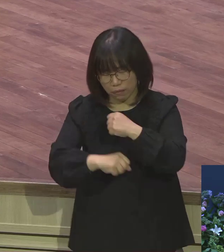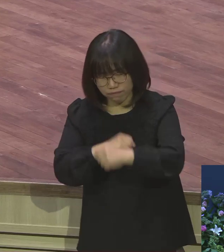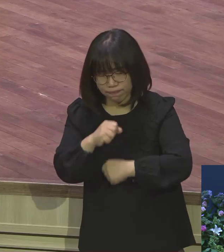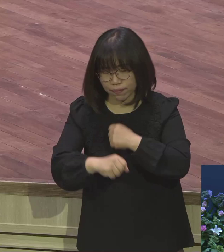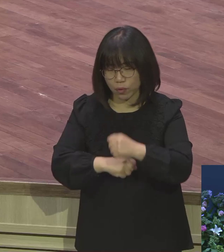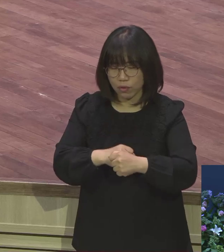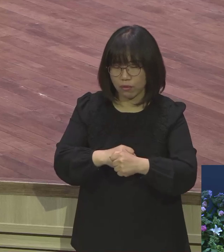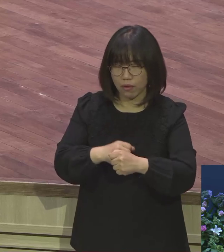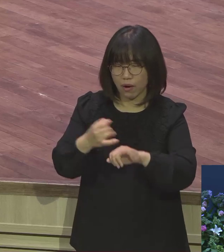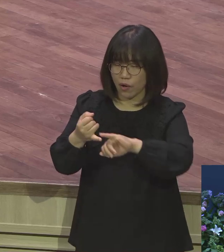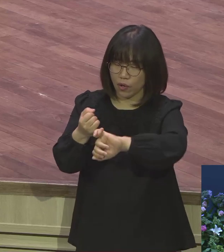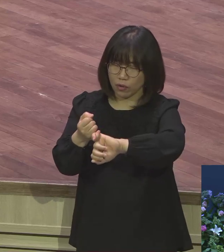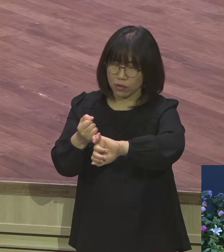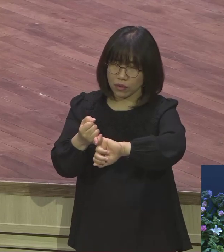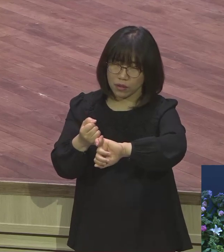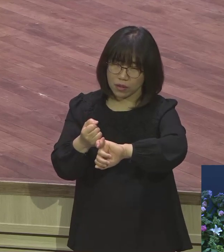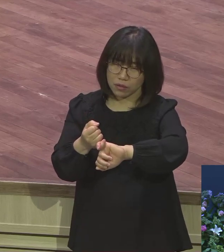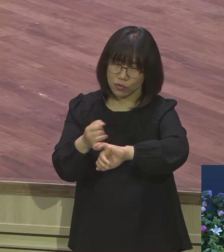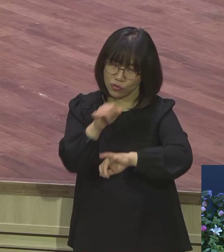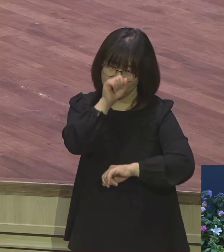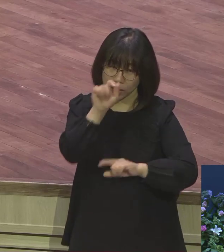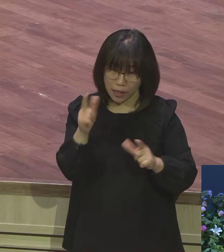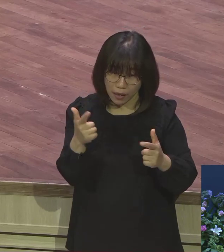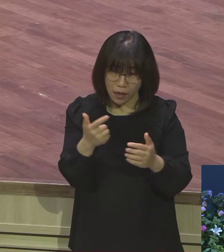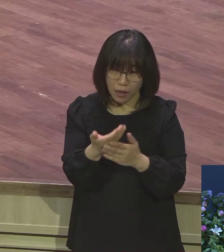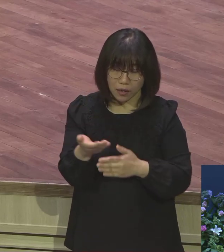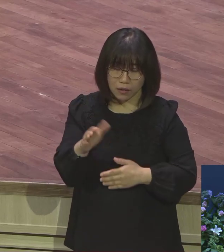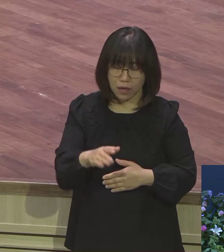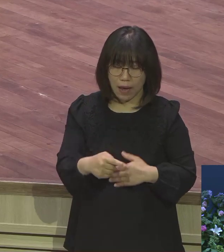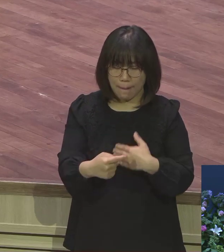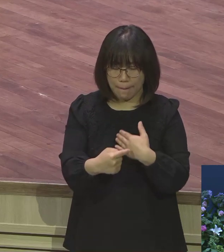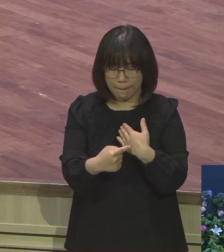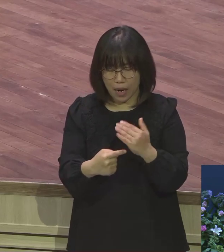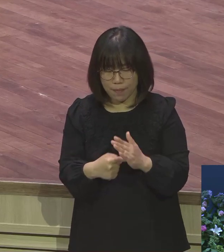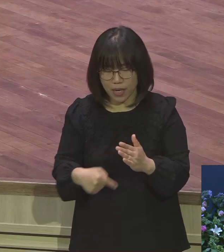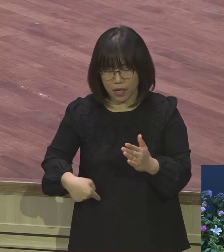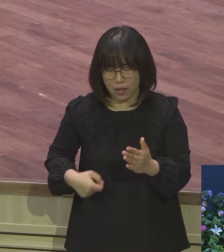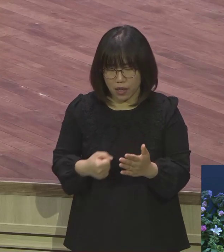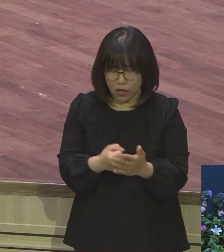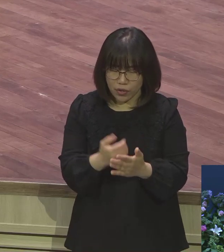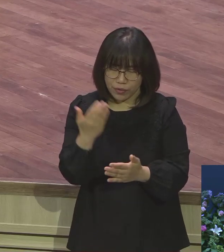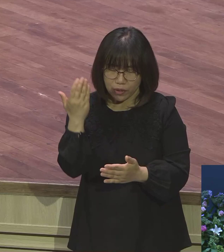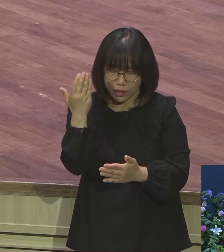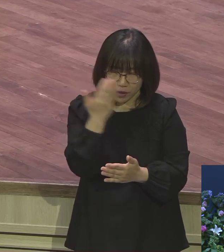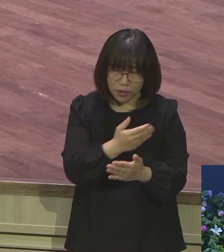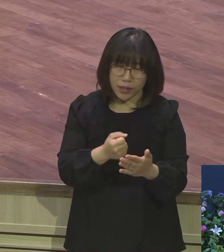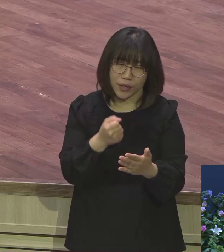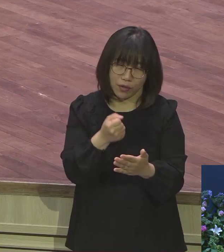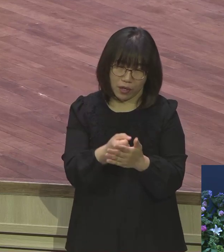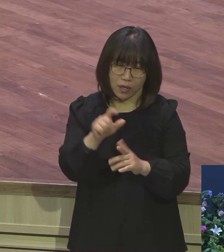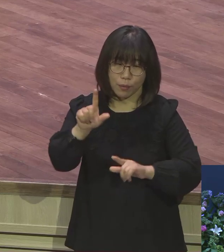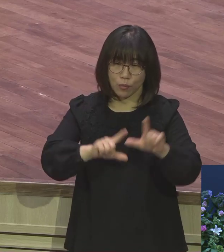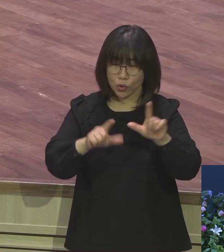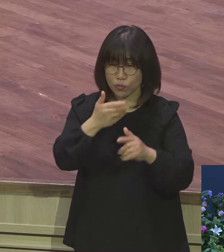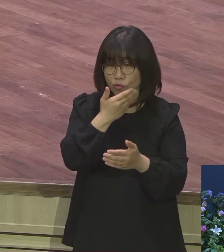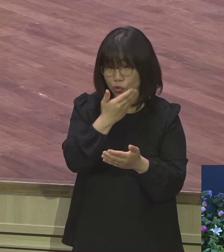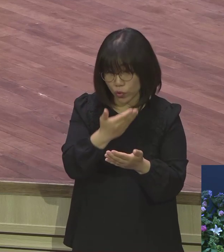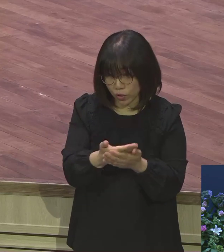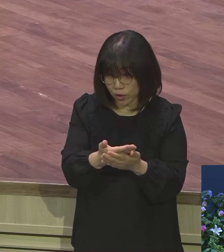이런 결단이 전혀 없는 신앙생활을 더 큰 문제요 하나는 결단하지 않니 하나님께 임원계약을 가지고